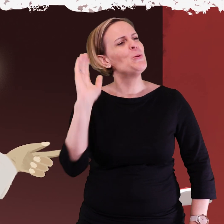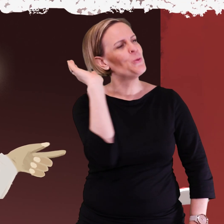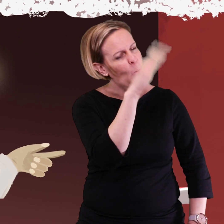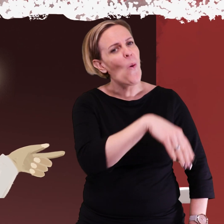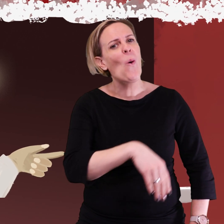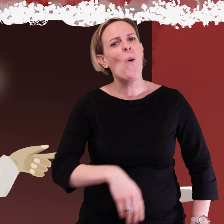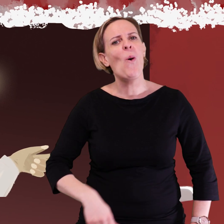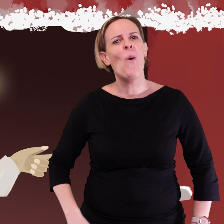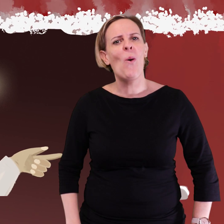du gå